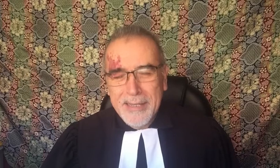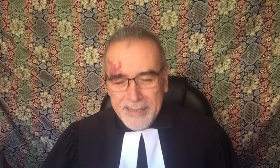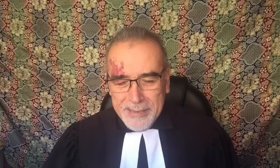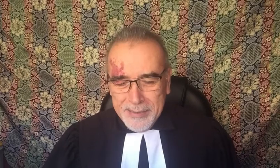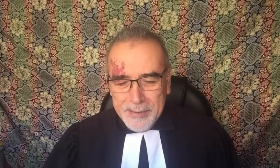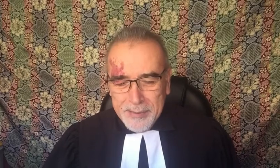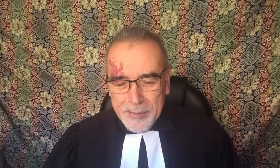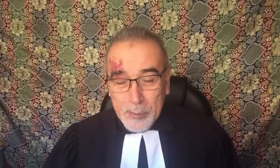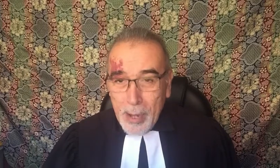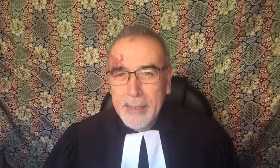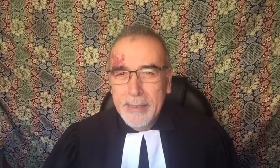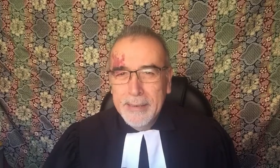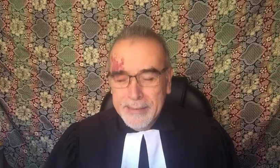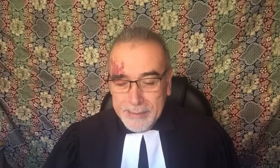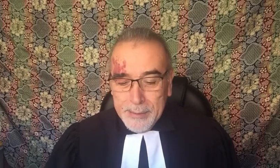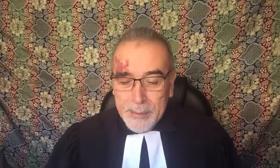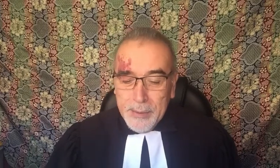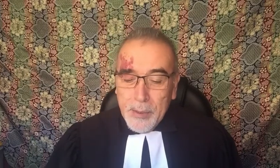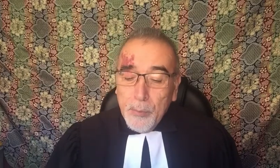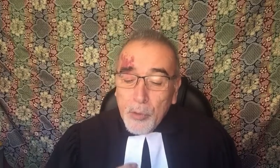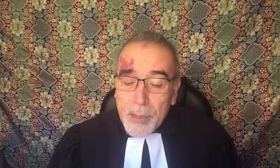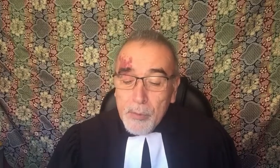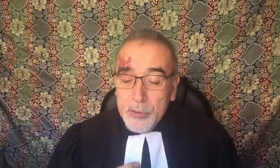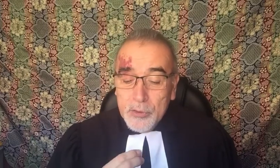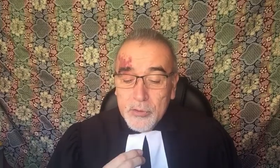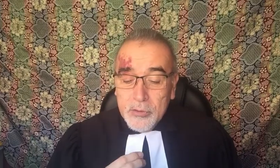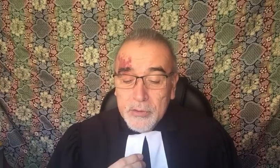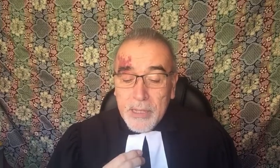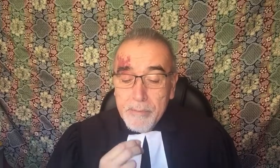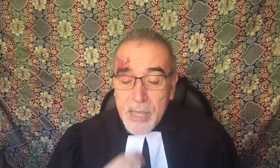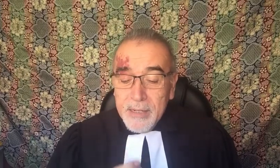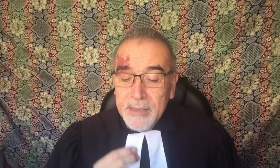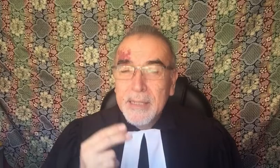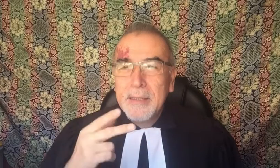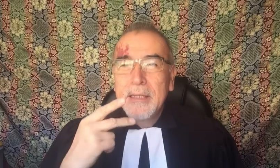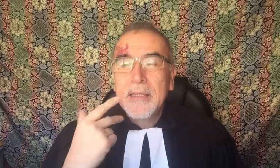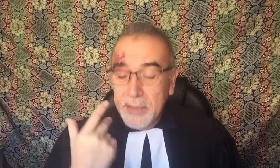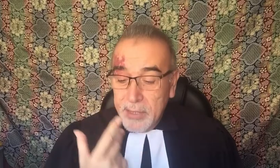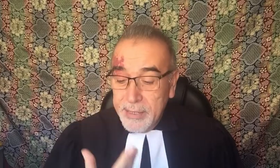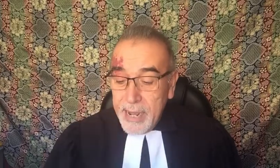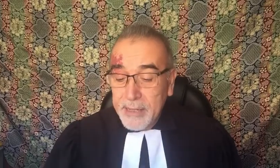humana podemos también integrar.